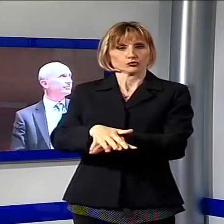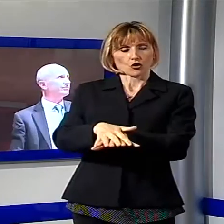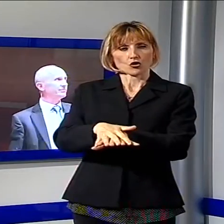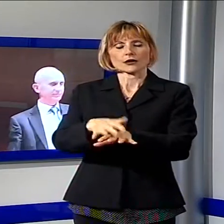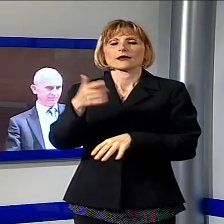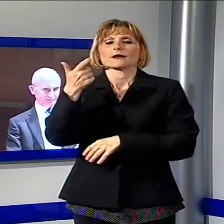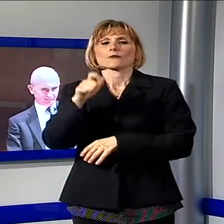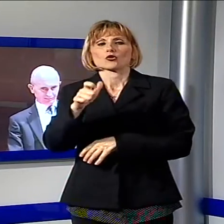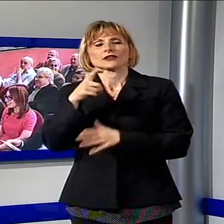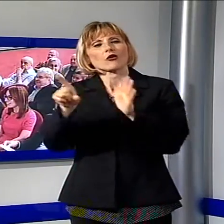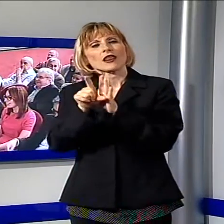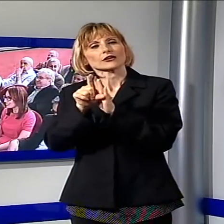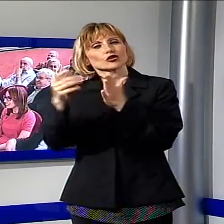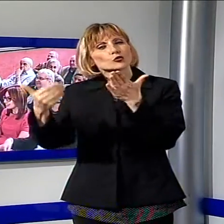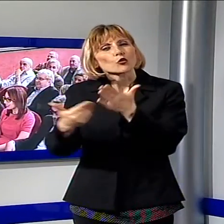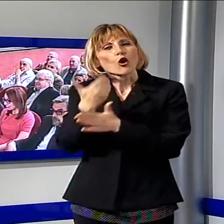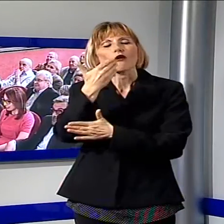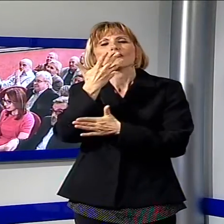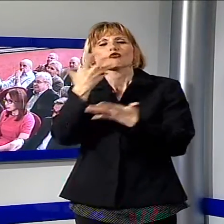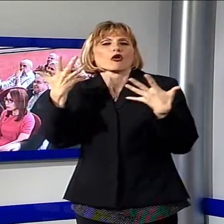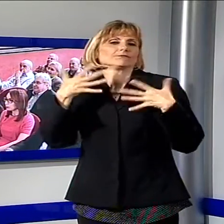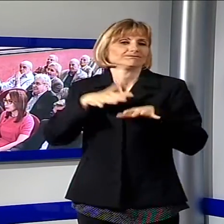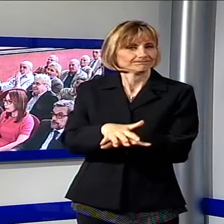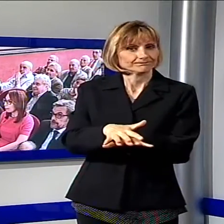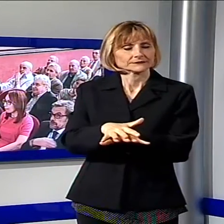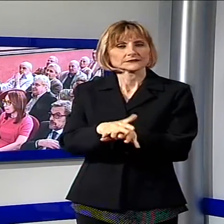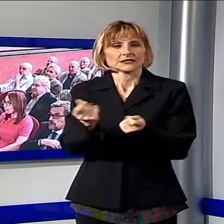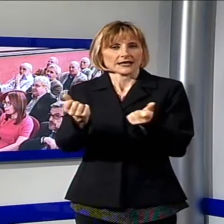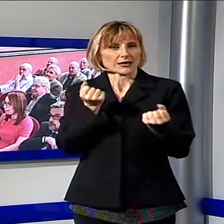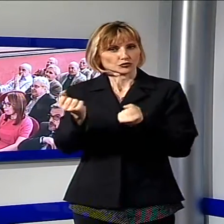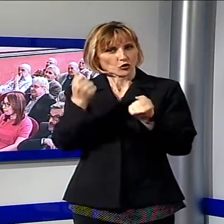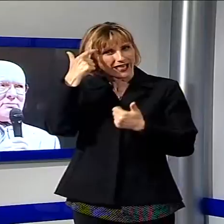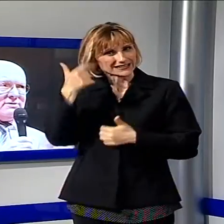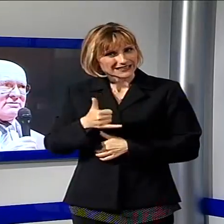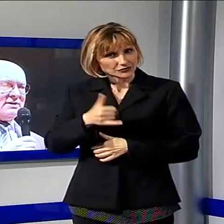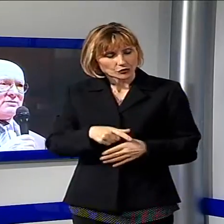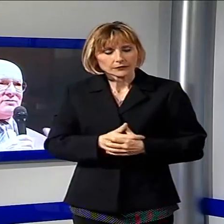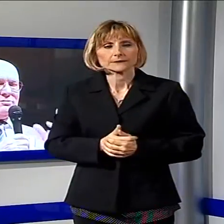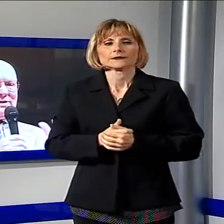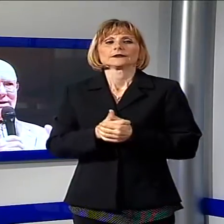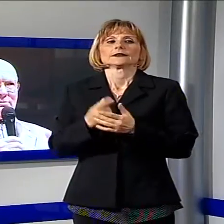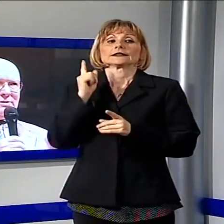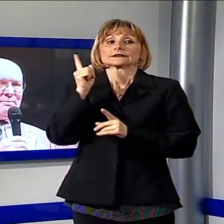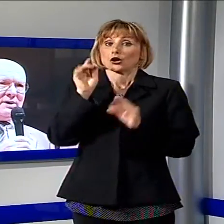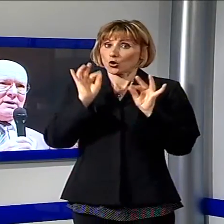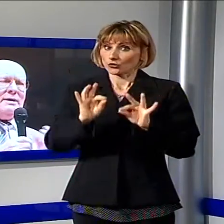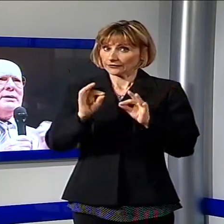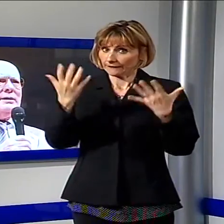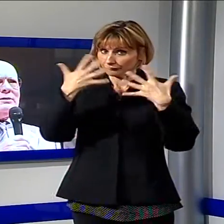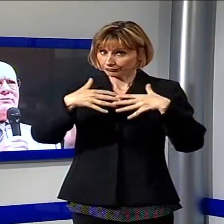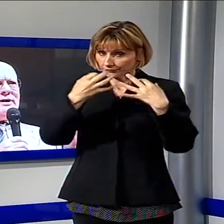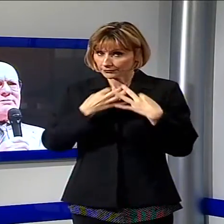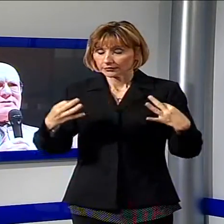che spinge per una forte e razionalizzazione del credito cooperativo. Se andrà in porto, il nuovo soggetto bancario opererà su un